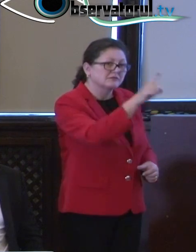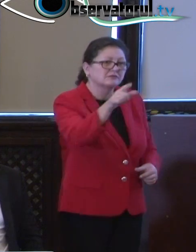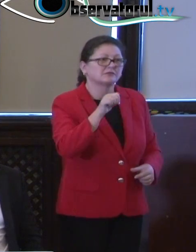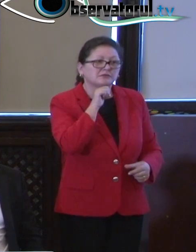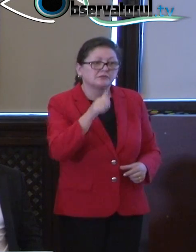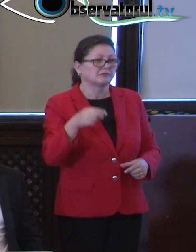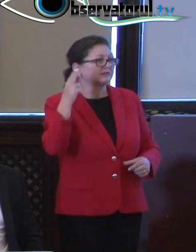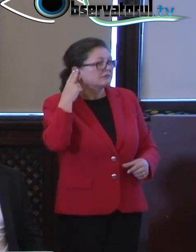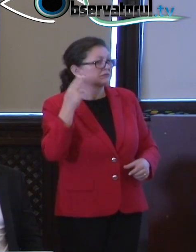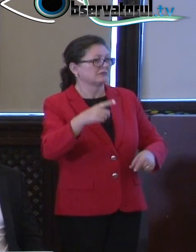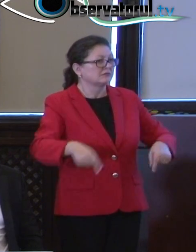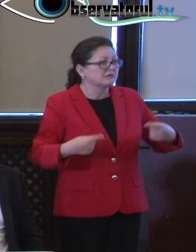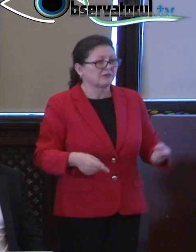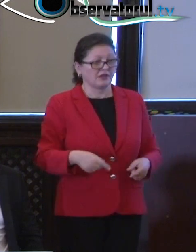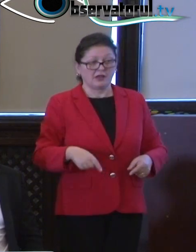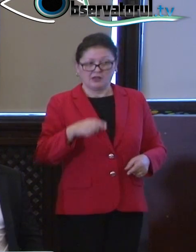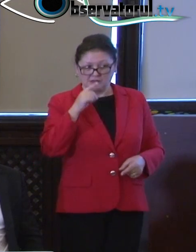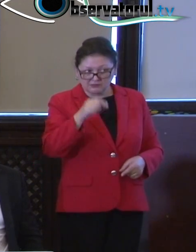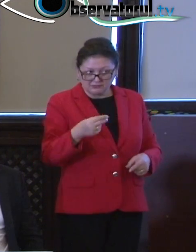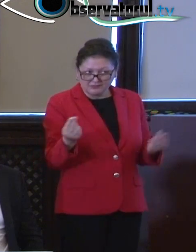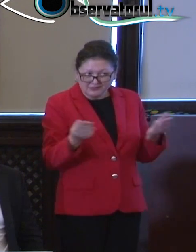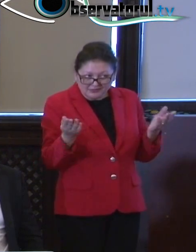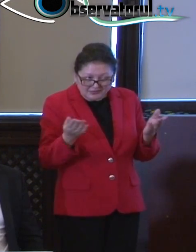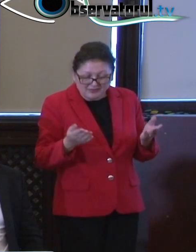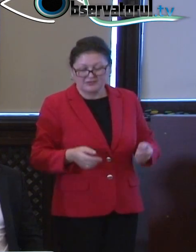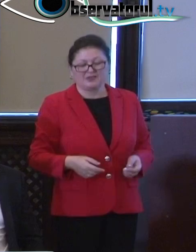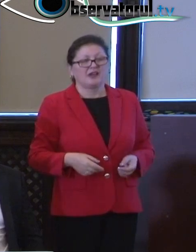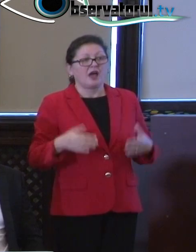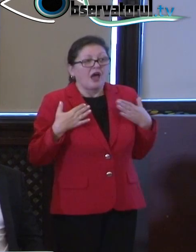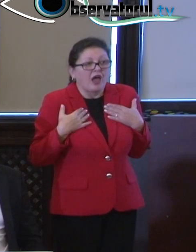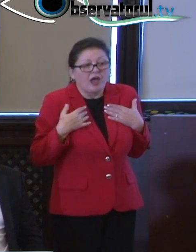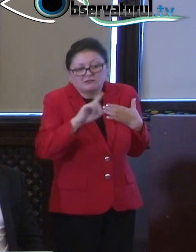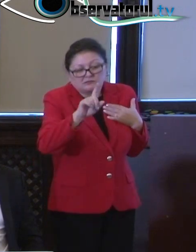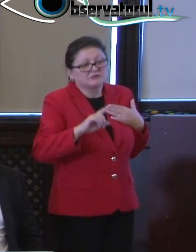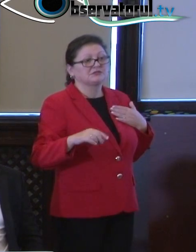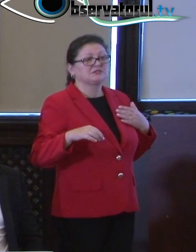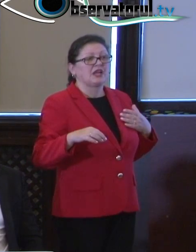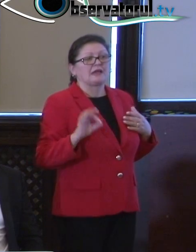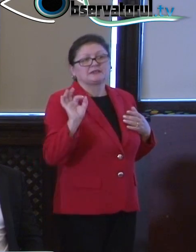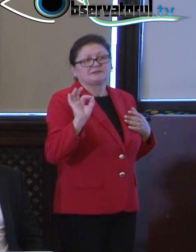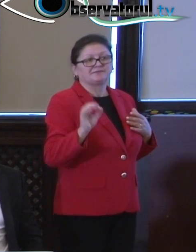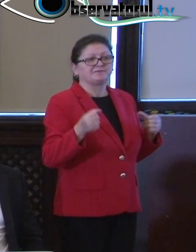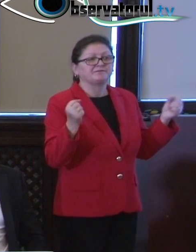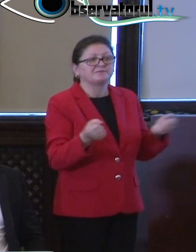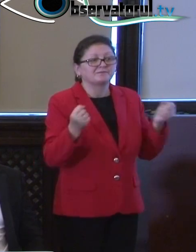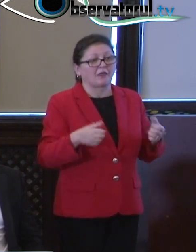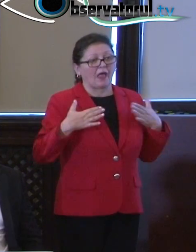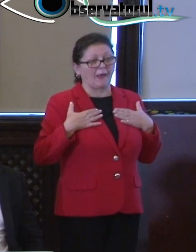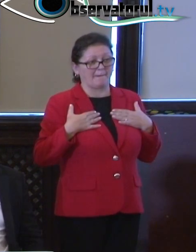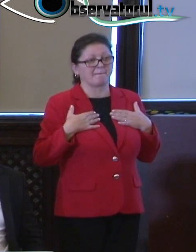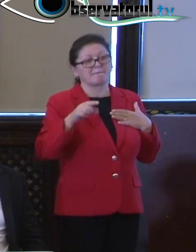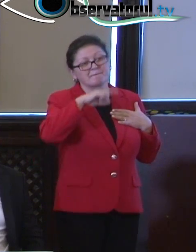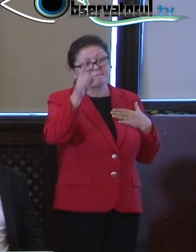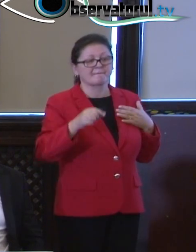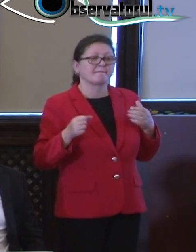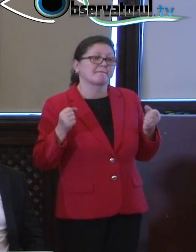acum vă spun de ce. Eu nu sunt un specialist în probleme de muncă, vizabilități, am altă specializare, dar